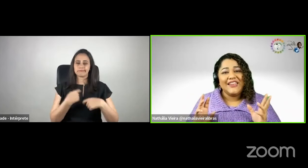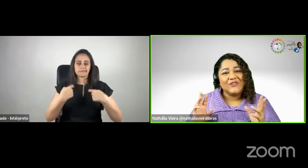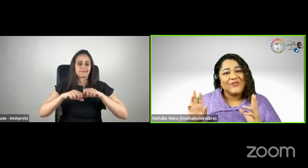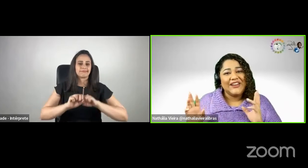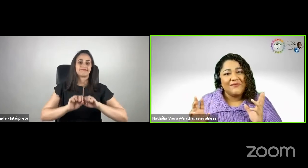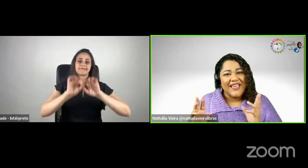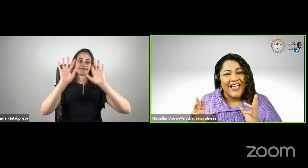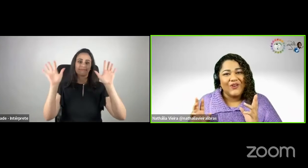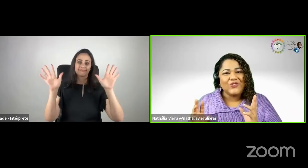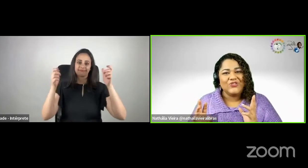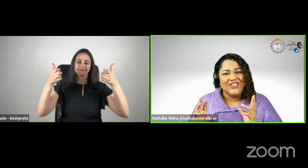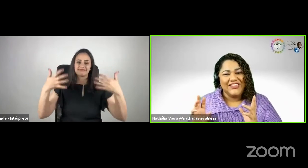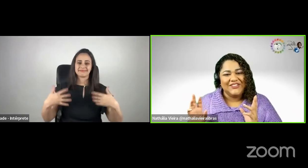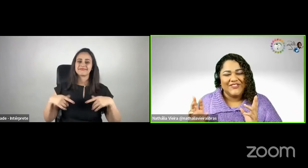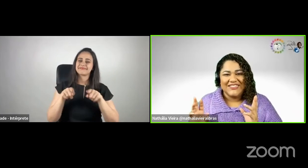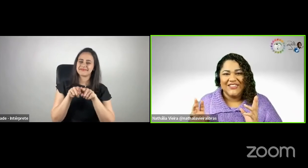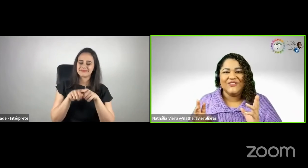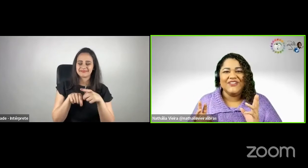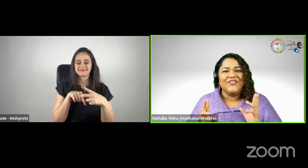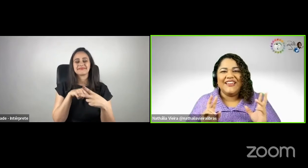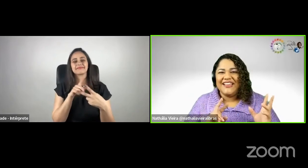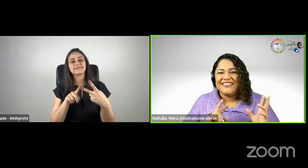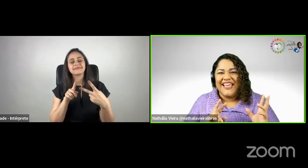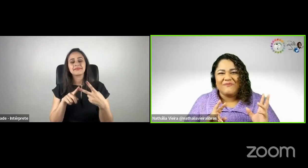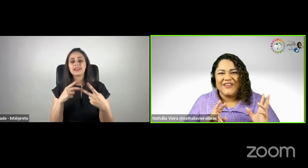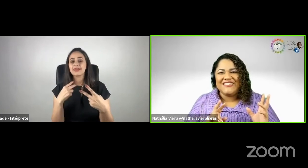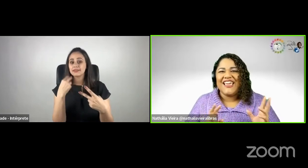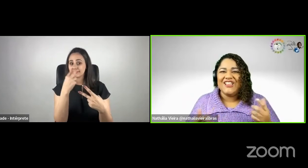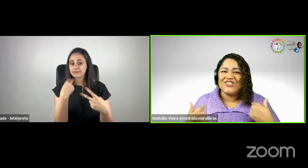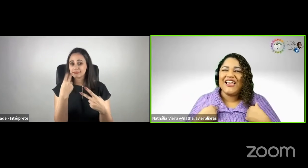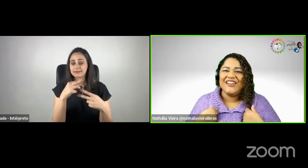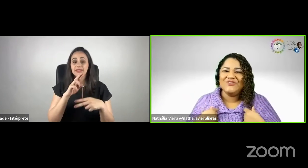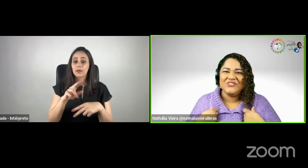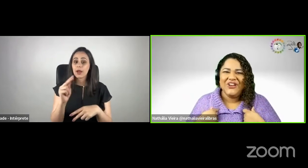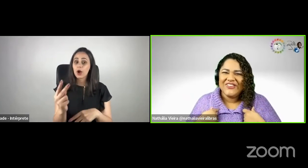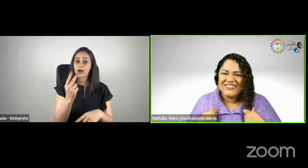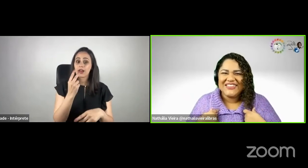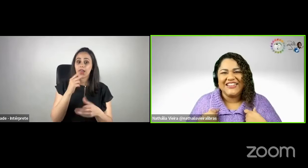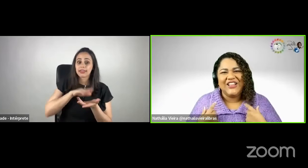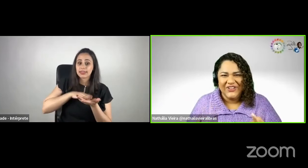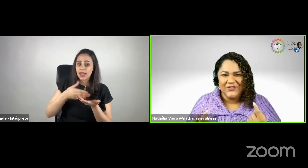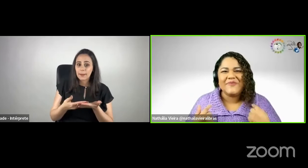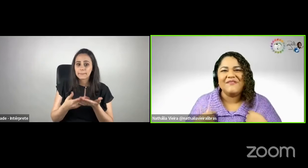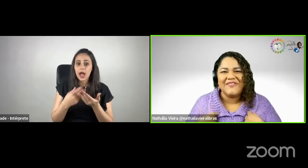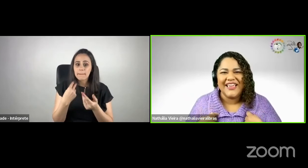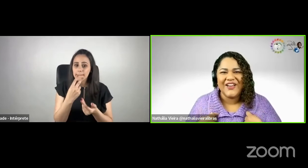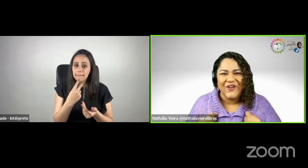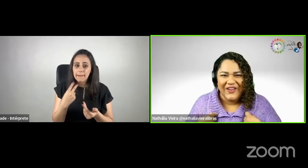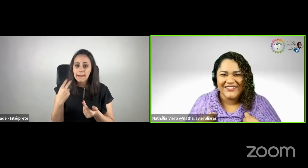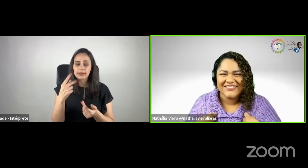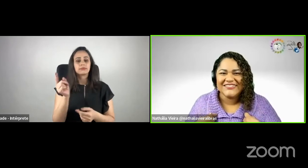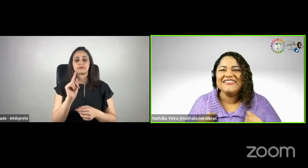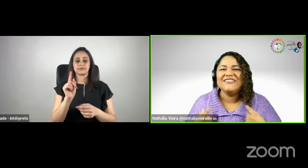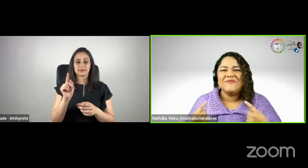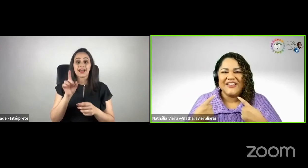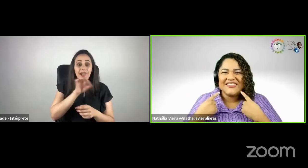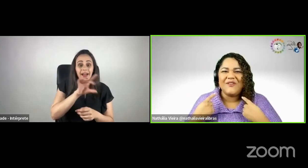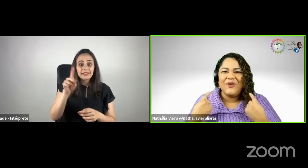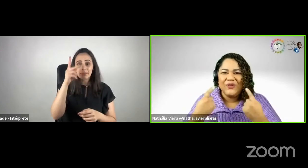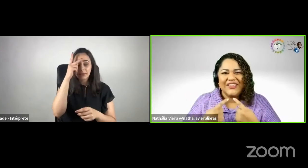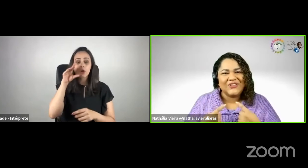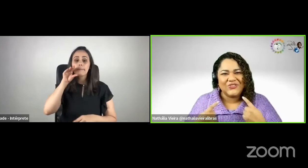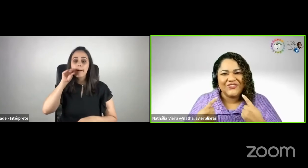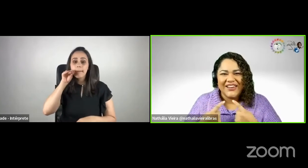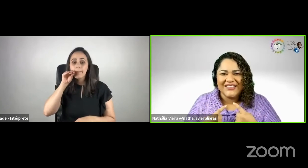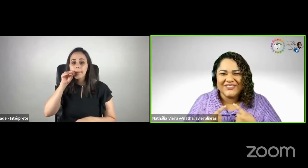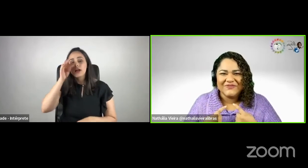E a leitura labial que o Thierry está fazendo não é da intérprete. É de cada um de nós. Ele está olhando para mim agora, para